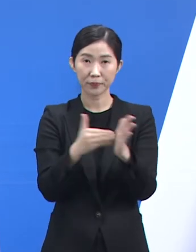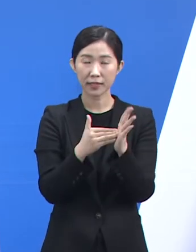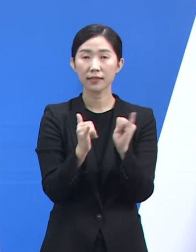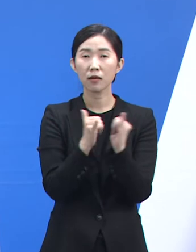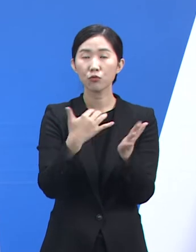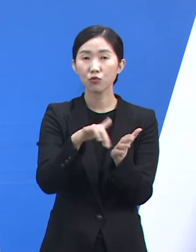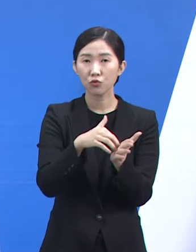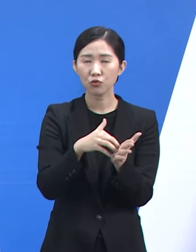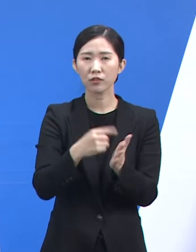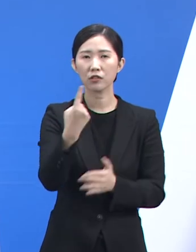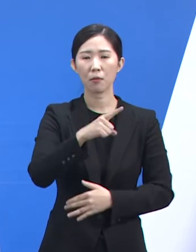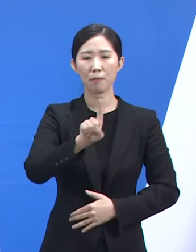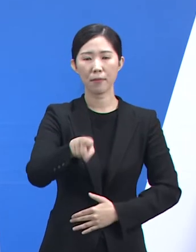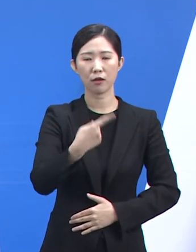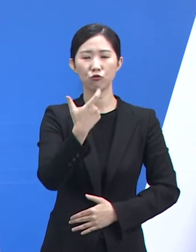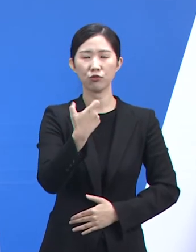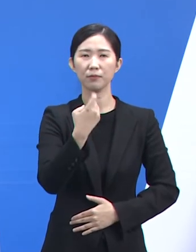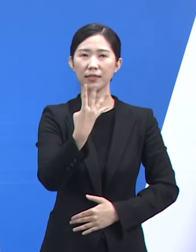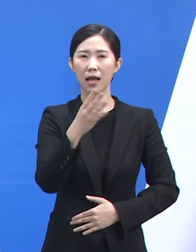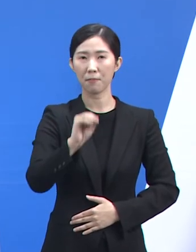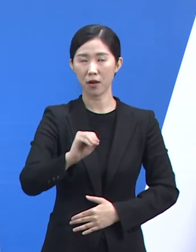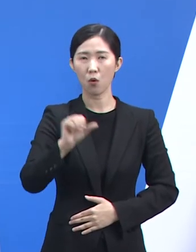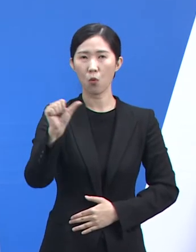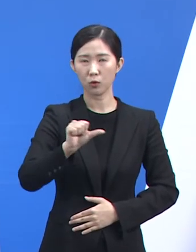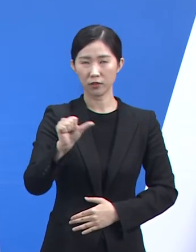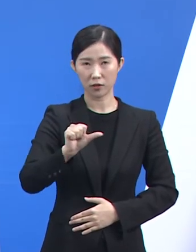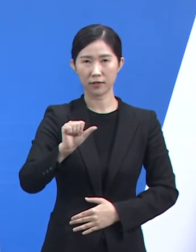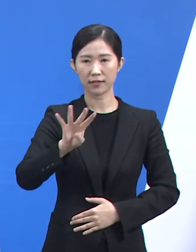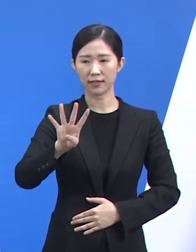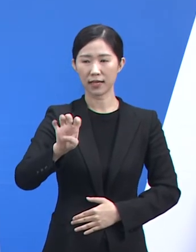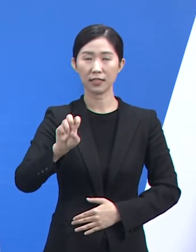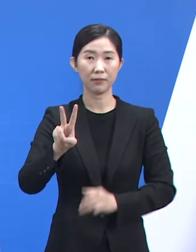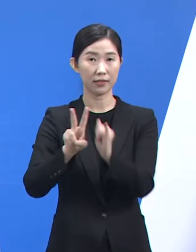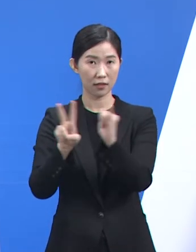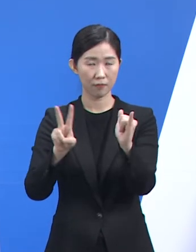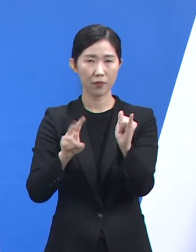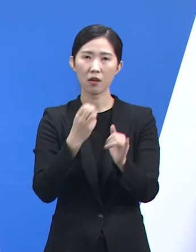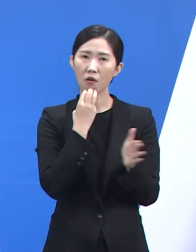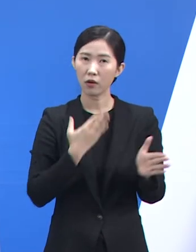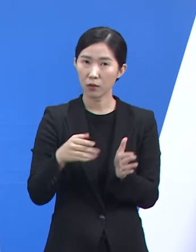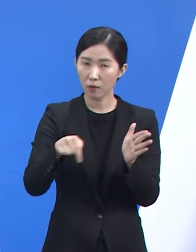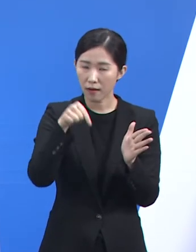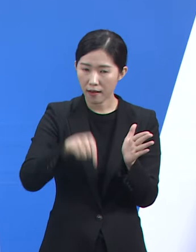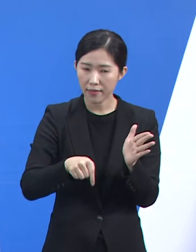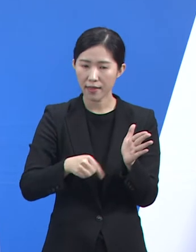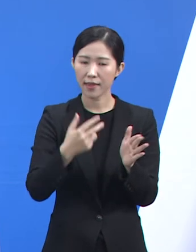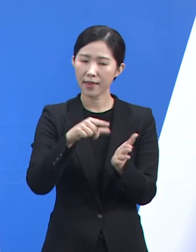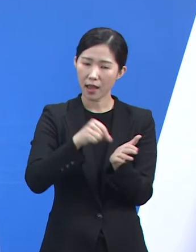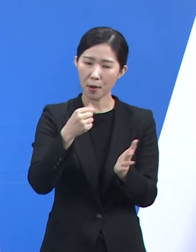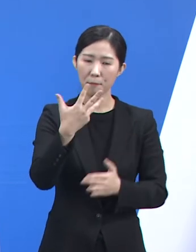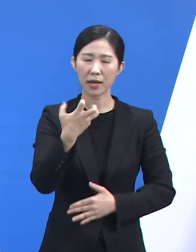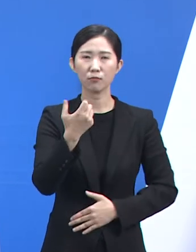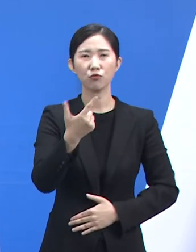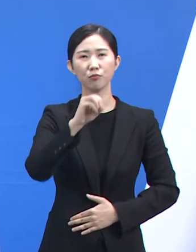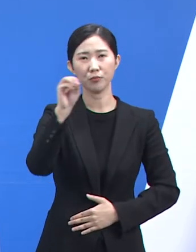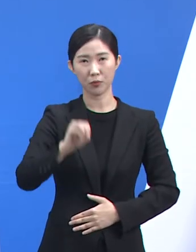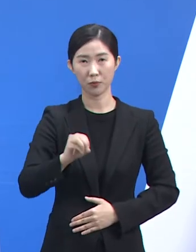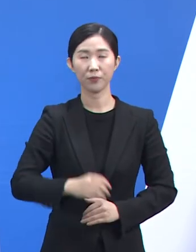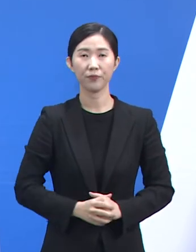총 1,164만 5,542명으로 경기도 인구 대비 86.4%에 해당합니다.